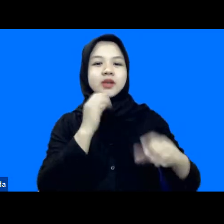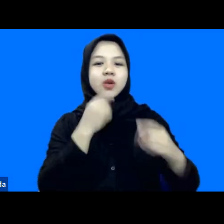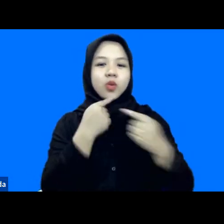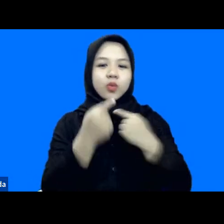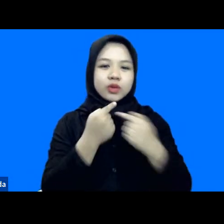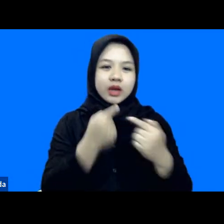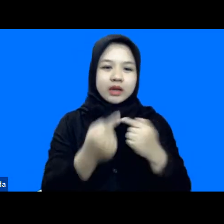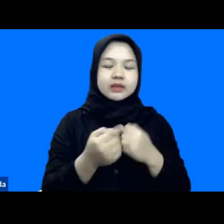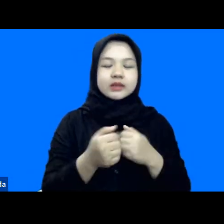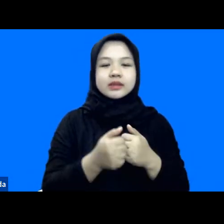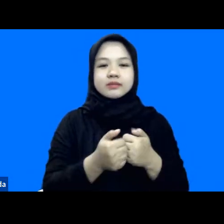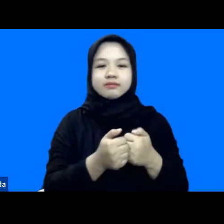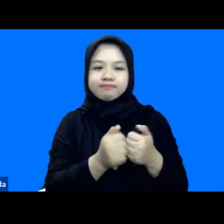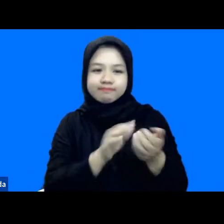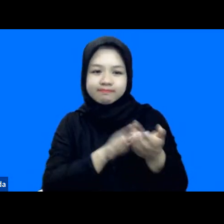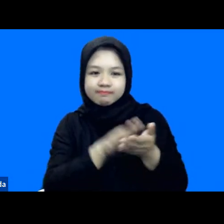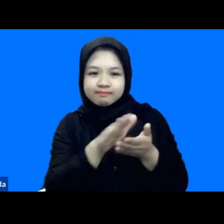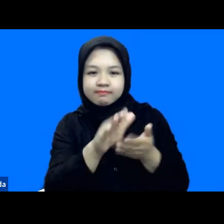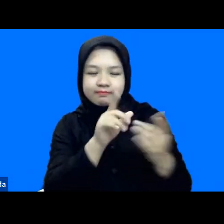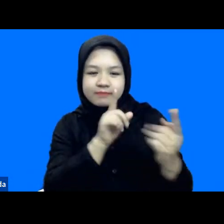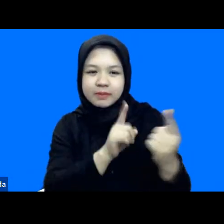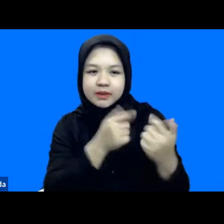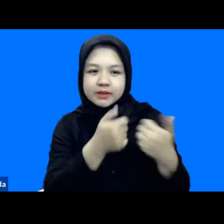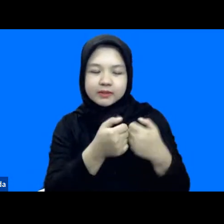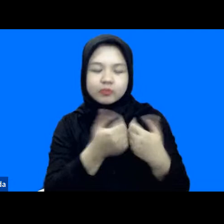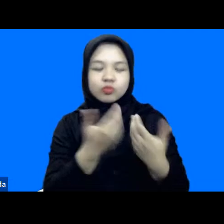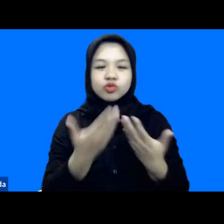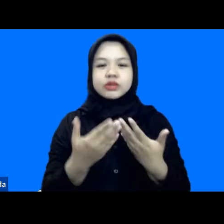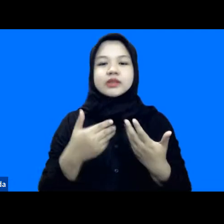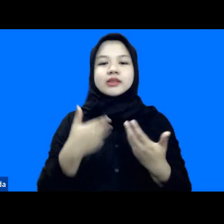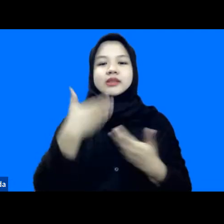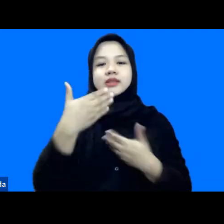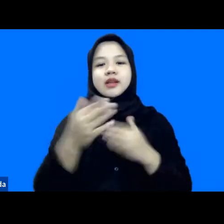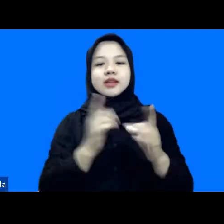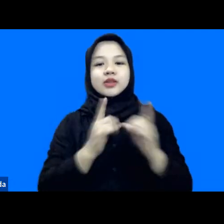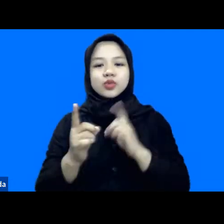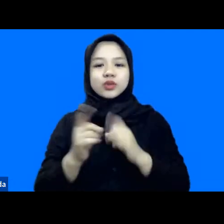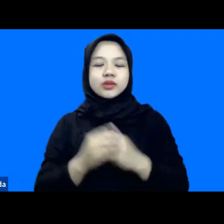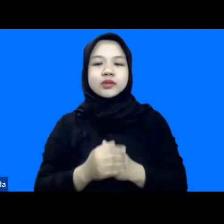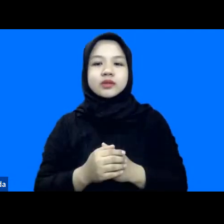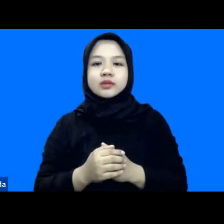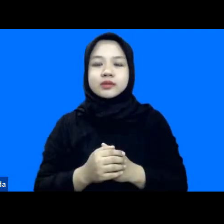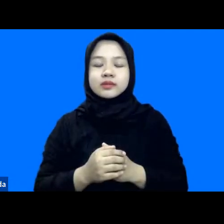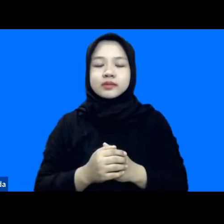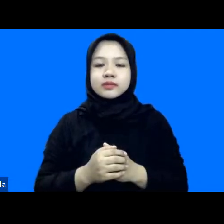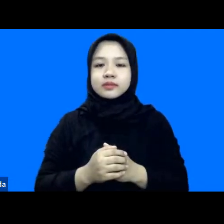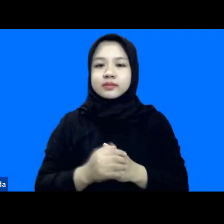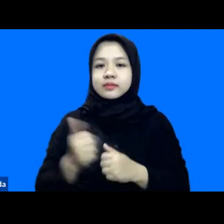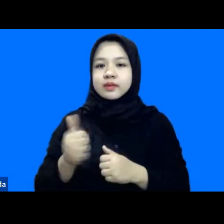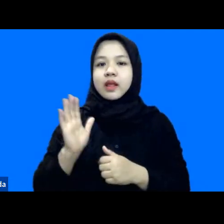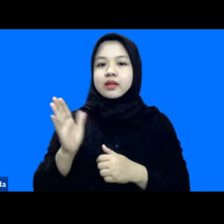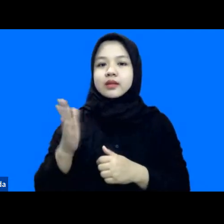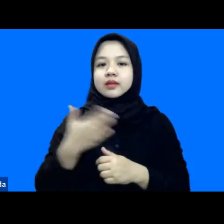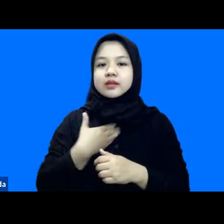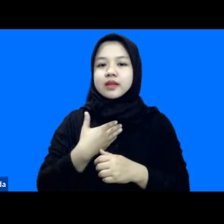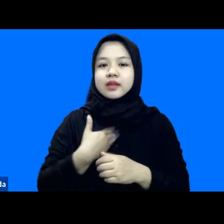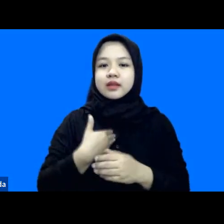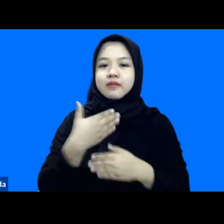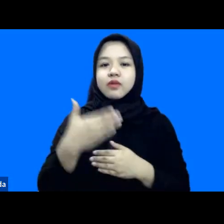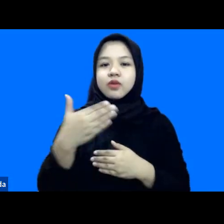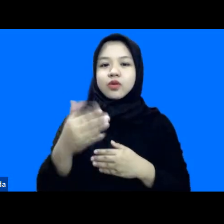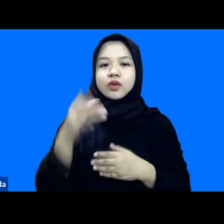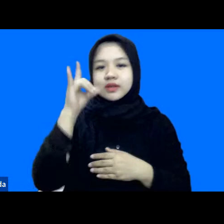jalur komunikasi pribadi mungkin setelah diskusi kita hari ini nanti saya follow dulu